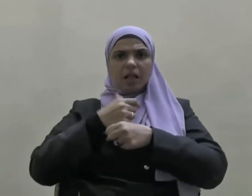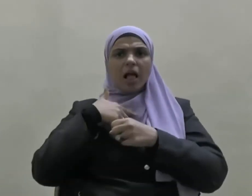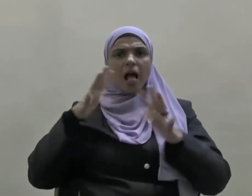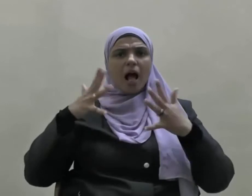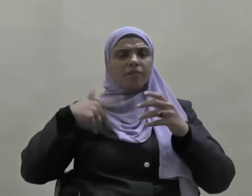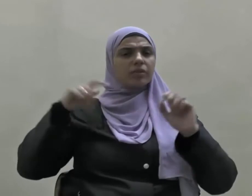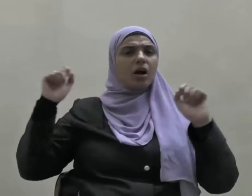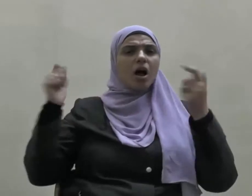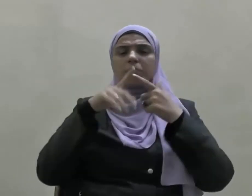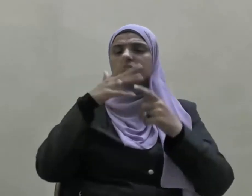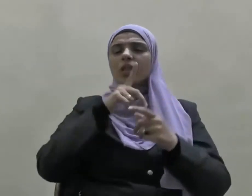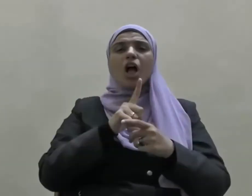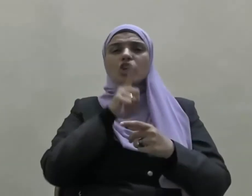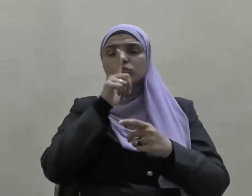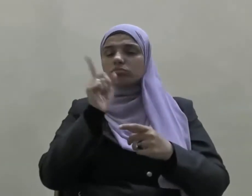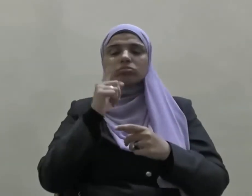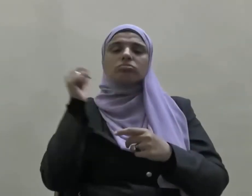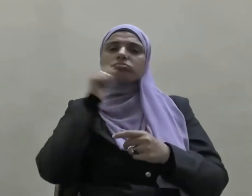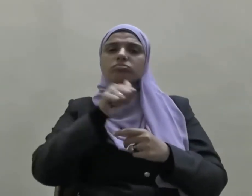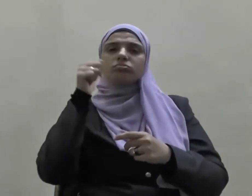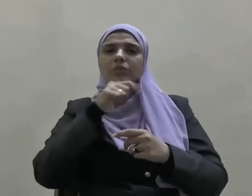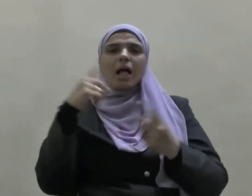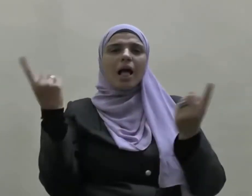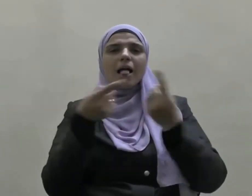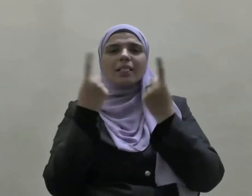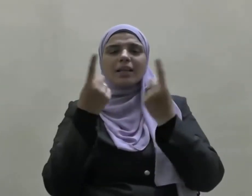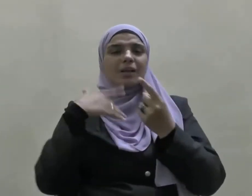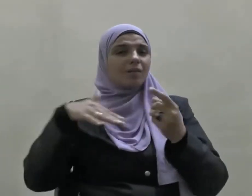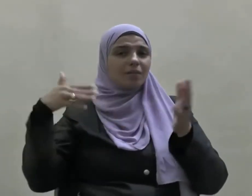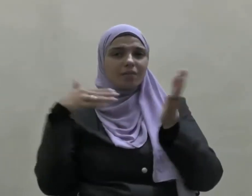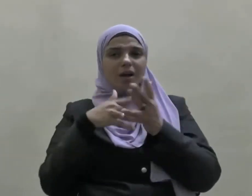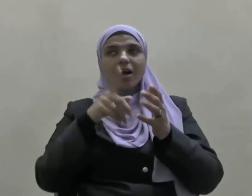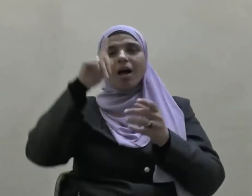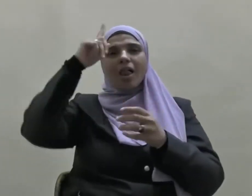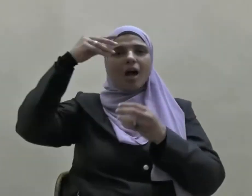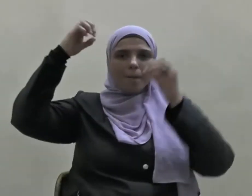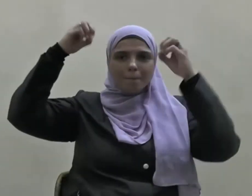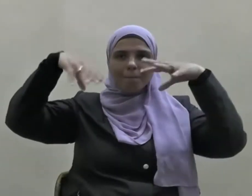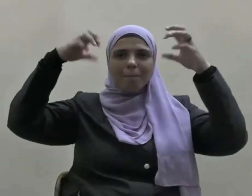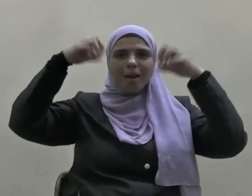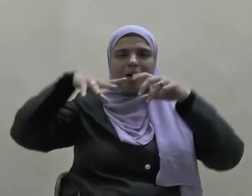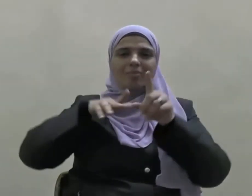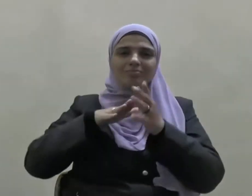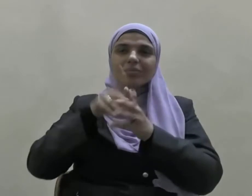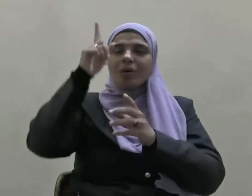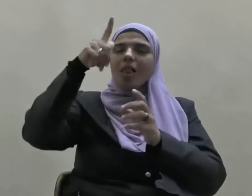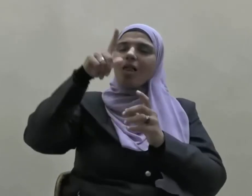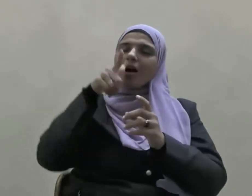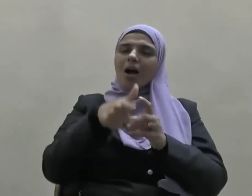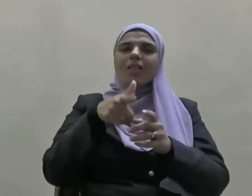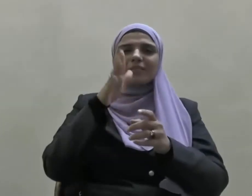تنل منهم تلك الشائعات فأثمى الله تعالى عليهم بقوله